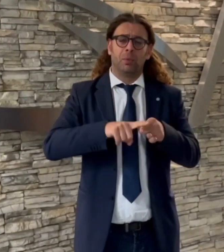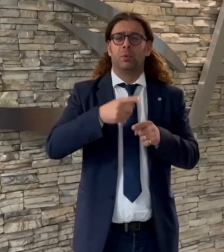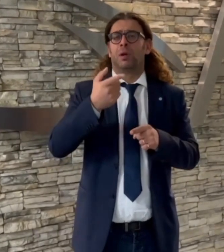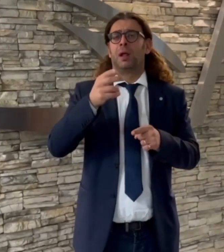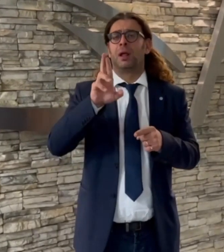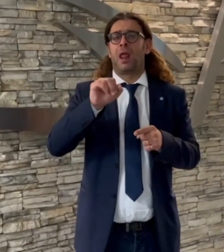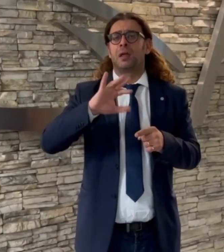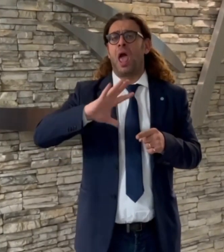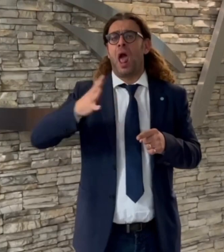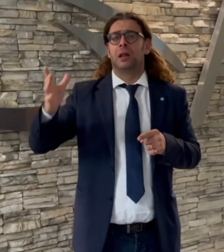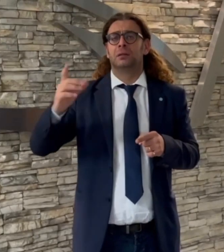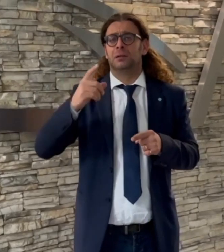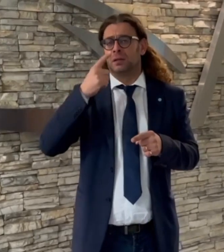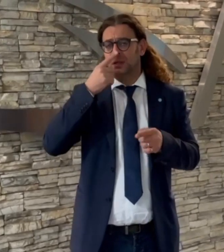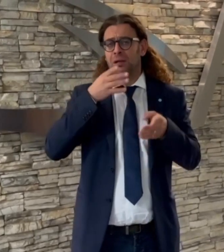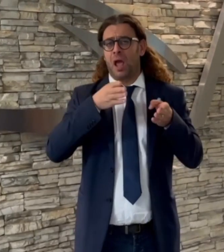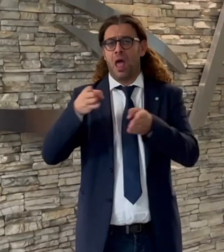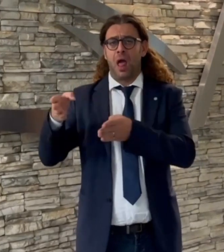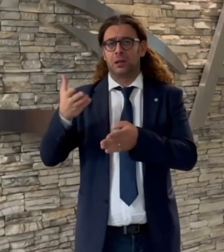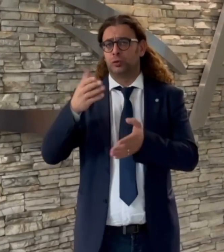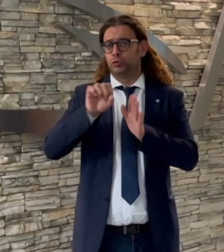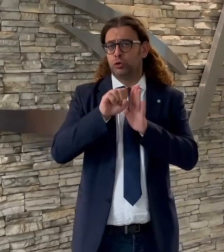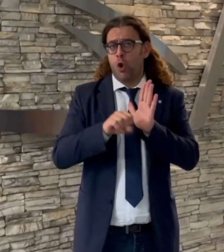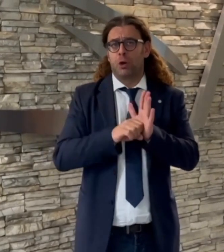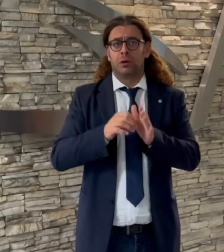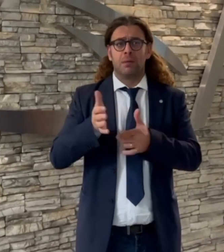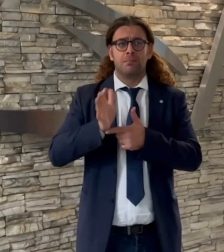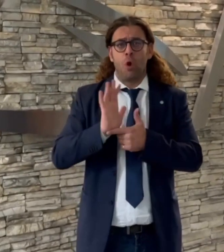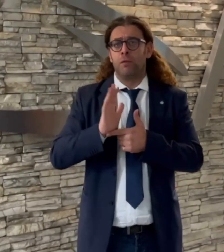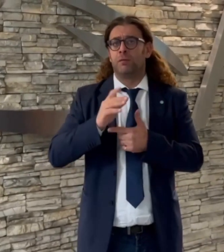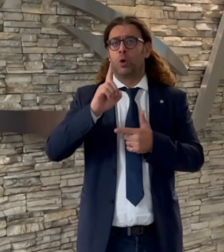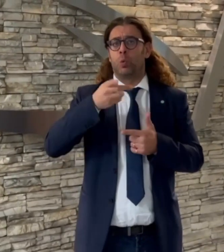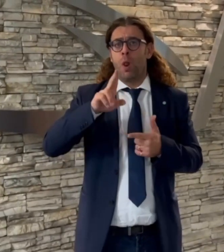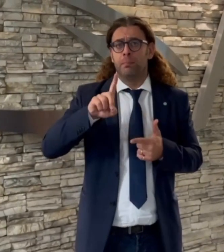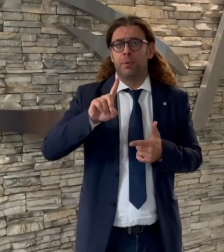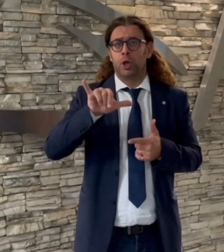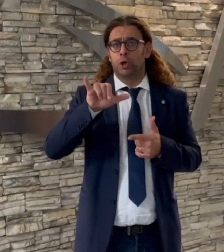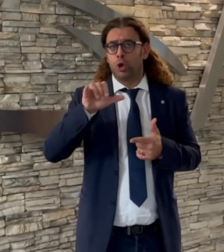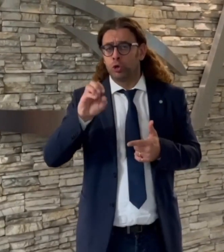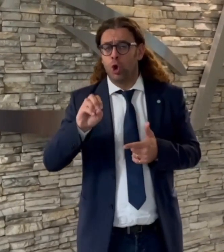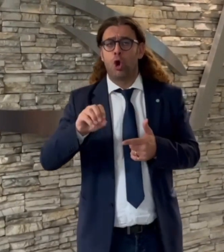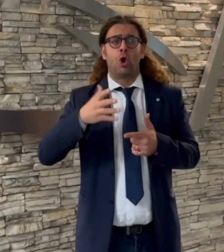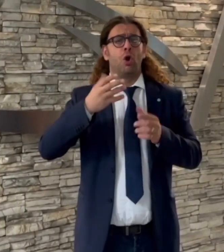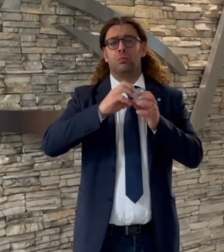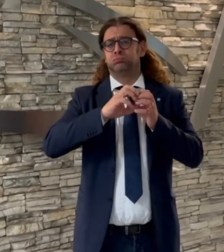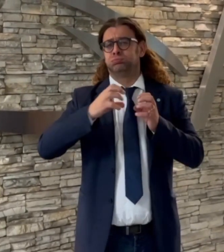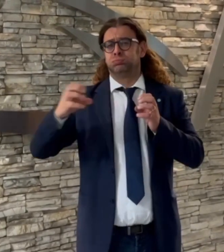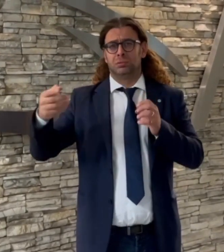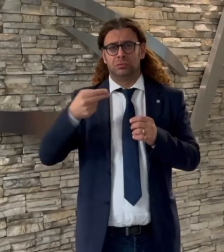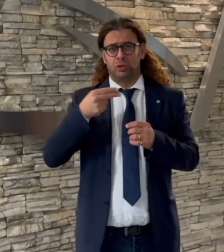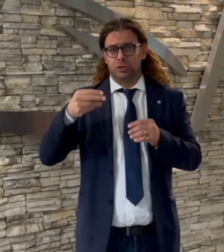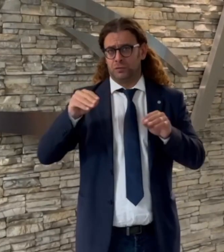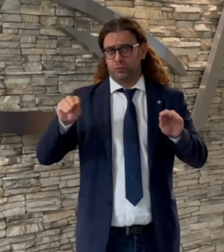RaiStoria, RaiMovie, RaiGulp, RaiYoYo, non hanno il servizio di sottotitolazione e non è previsto alcun riquadro per l'interprete.